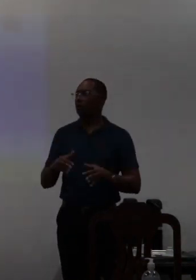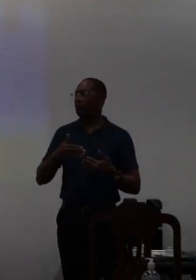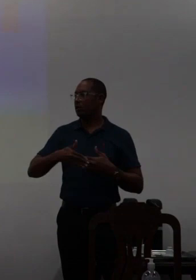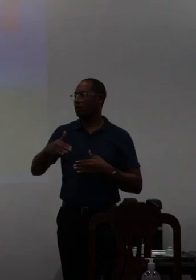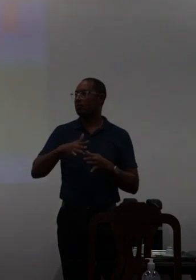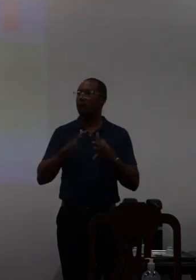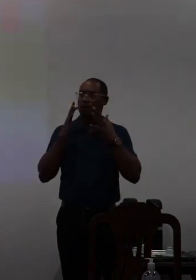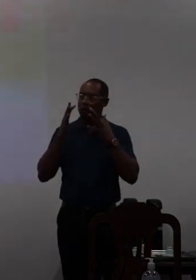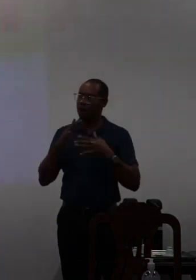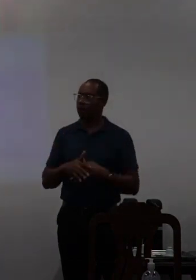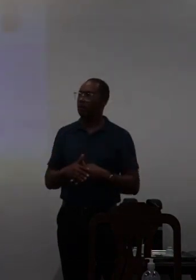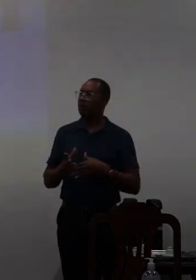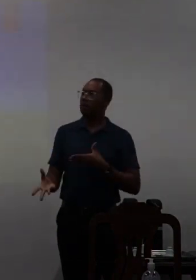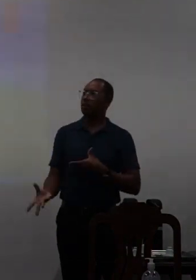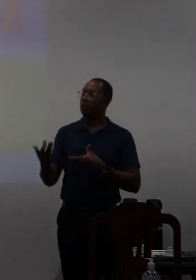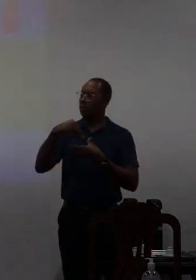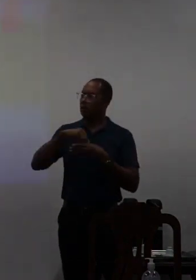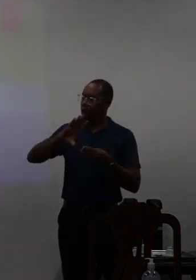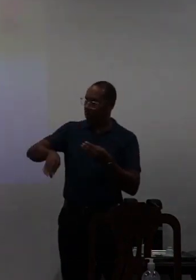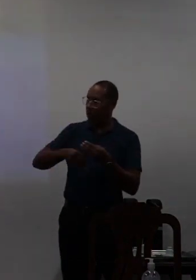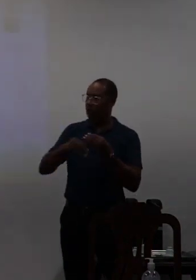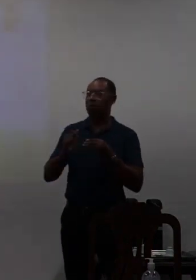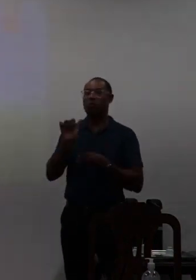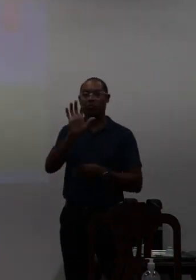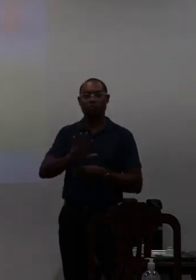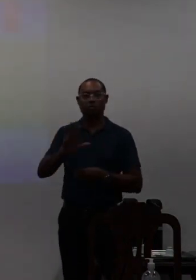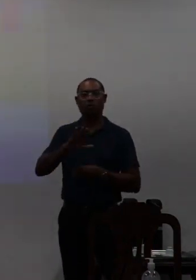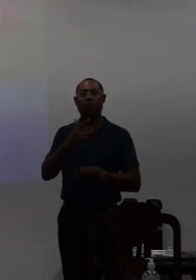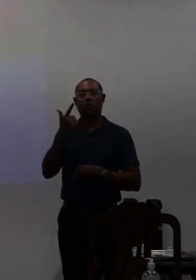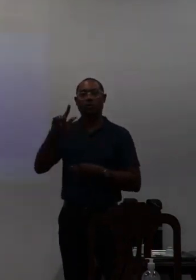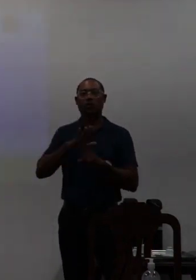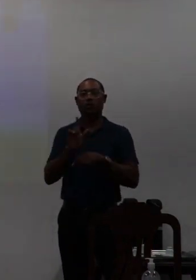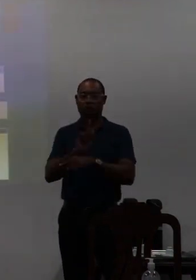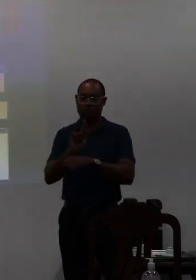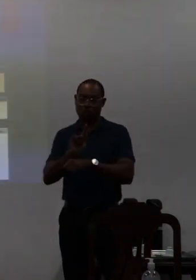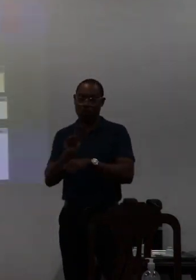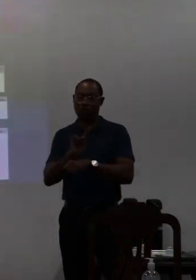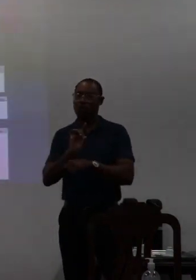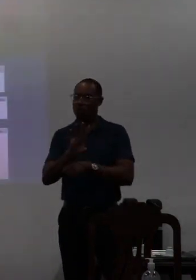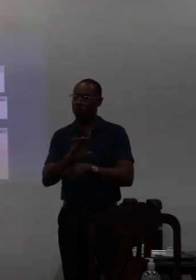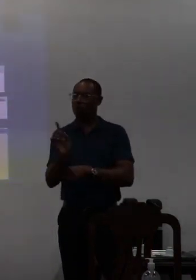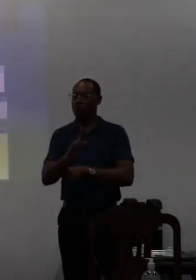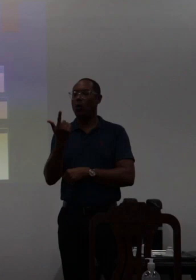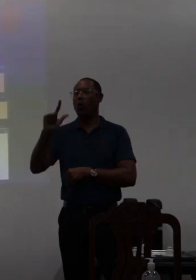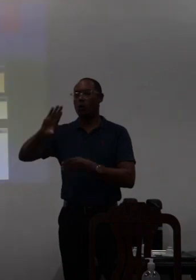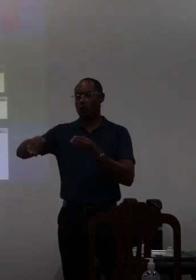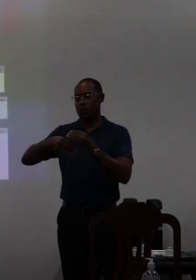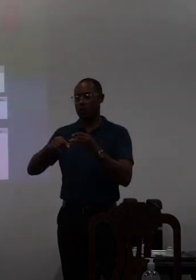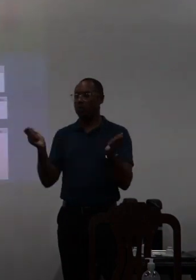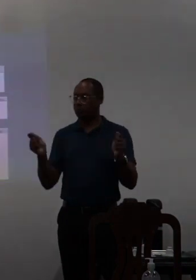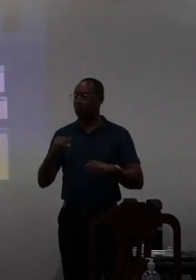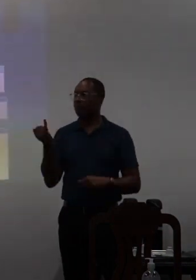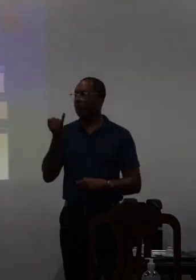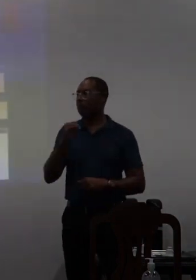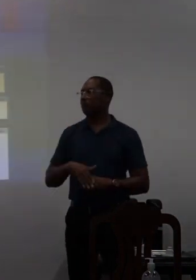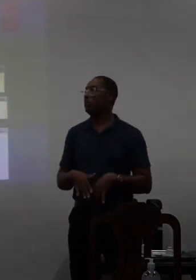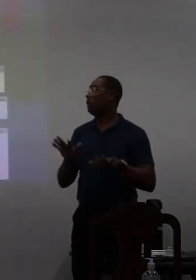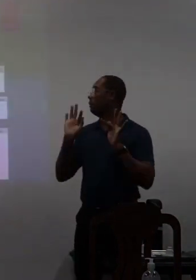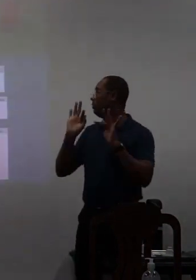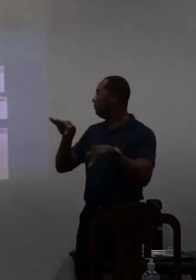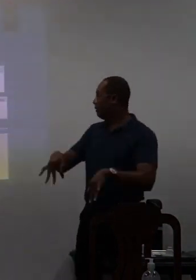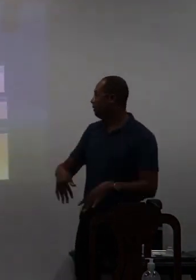tipo do acompanhamento é já inserir uma outra visão além da visão do gestor e aí já para